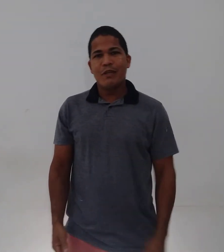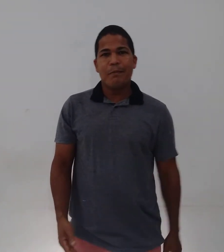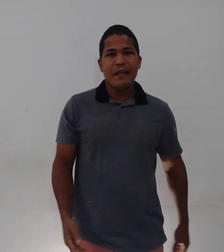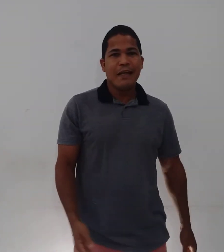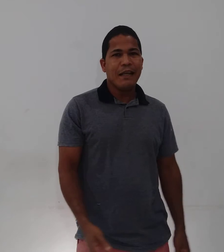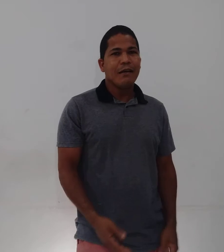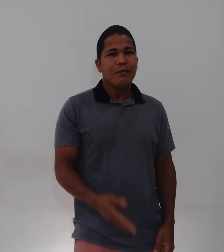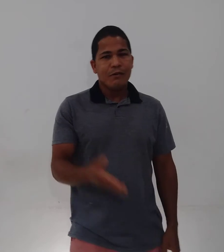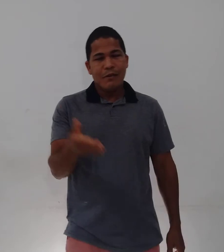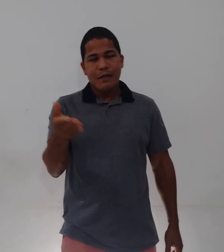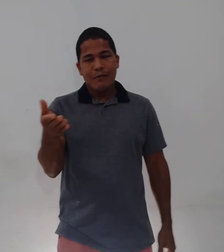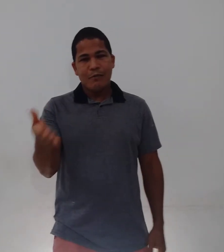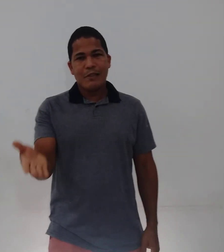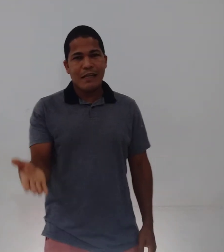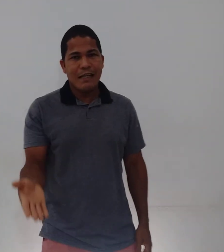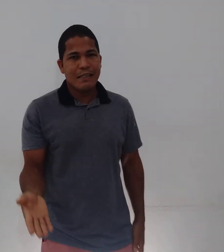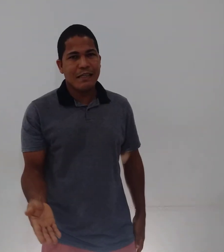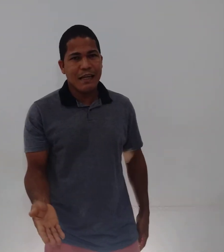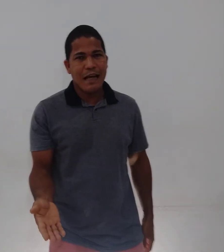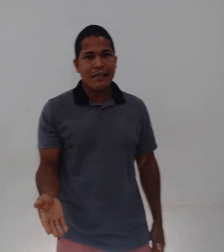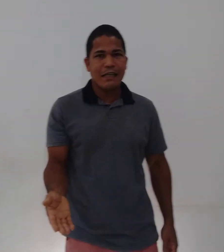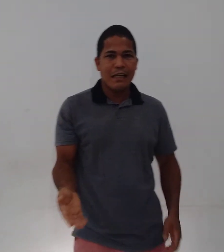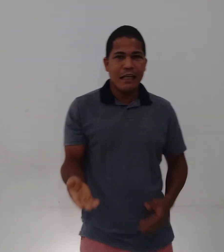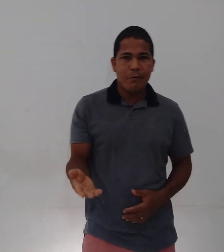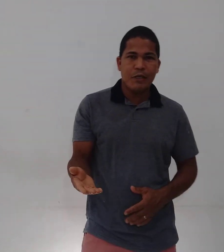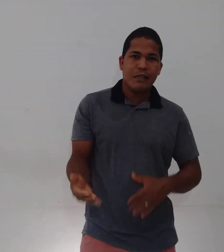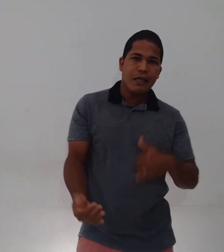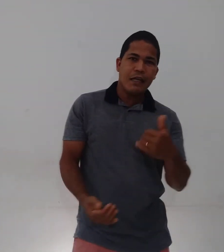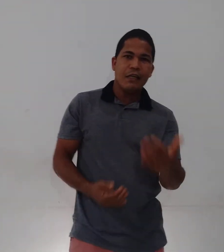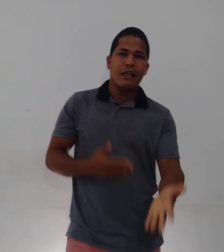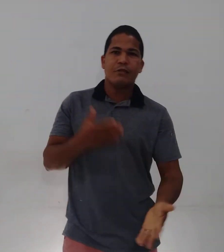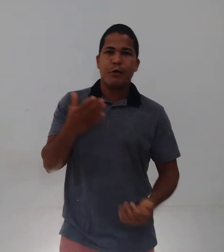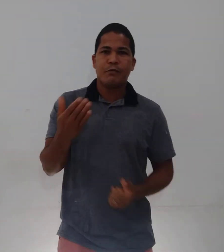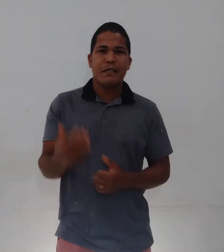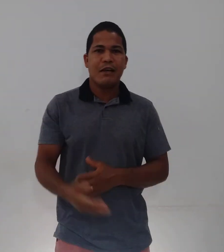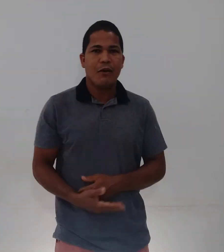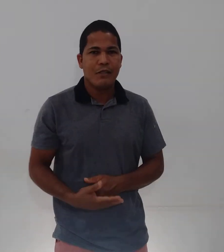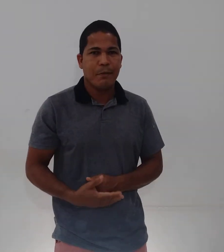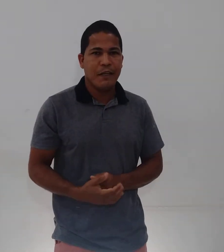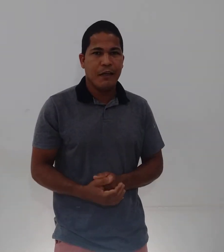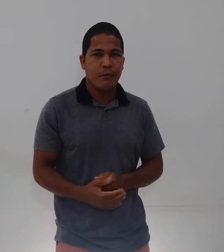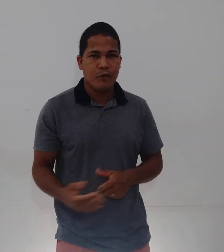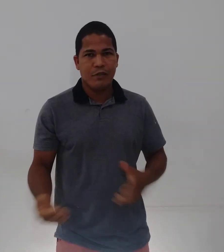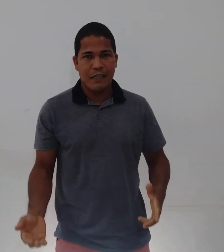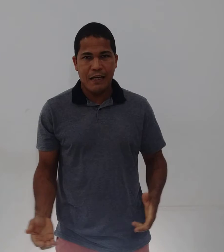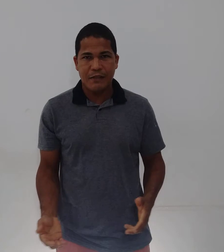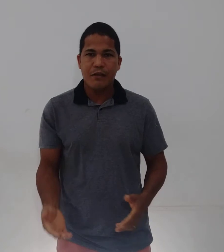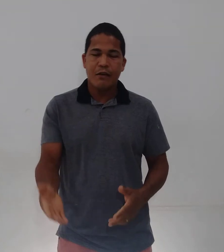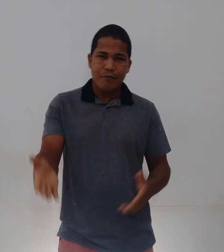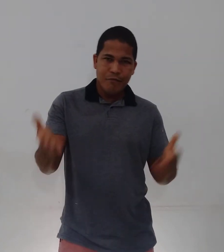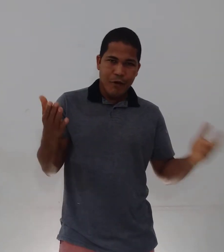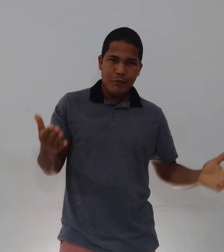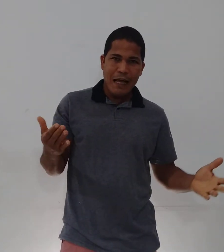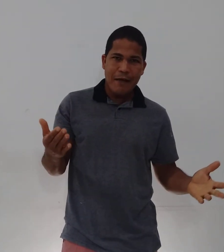aprender esses sinais em Libras e nas próximas aulas aprenderemos os sinais. Vamos lá?